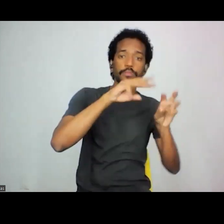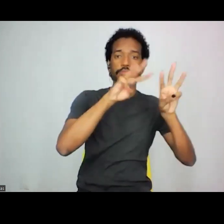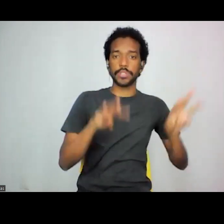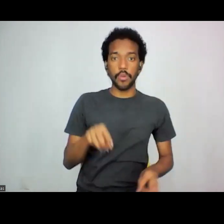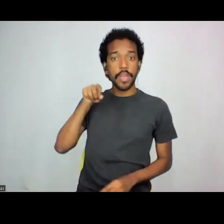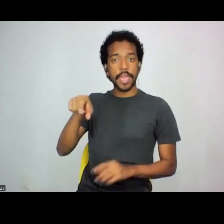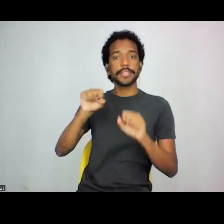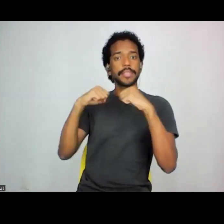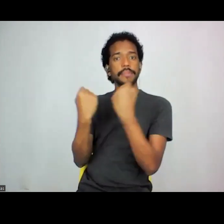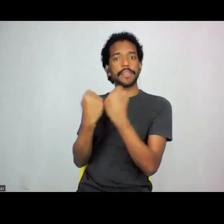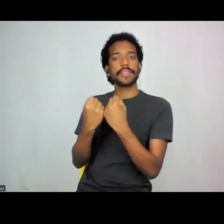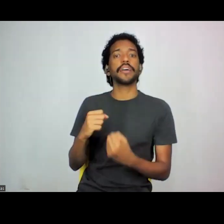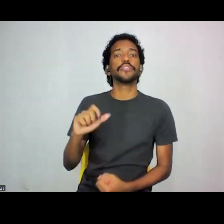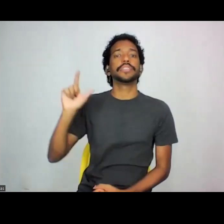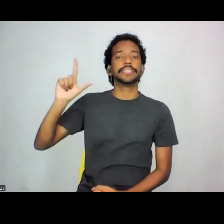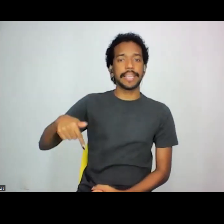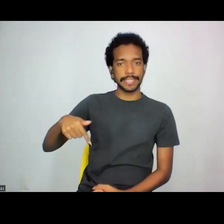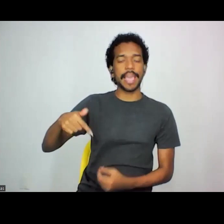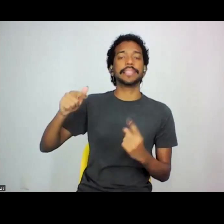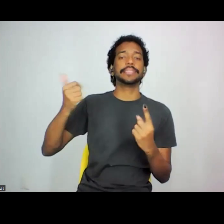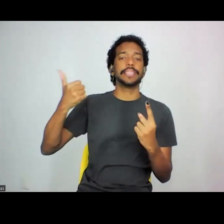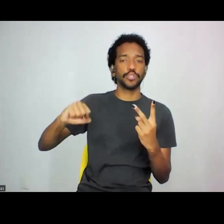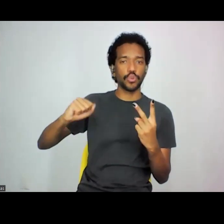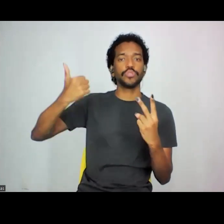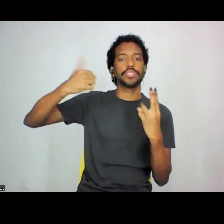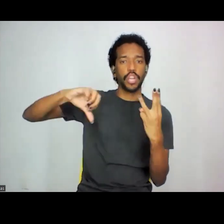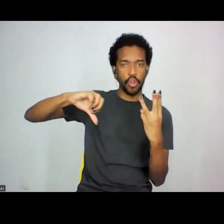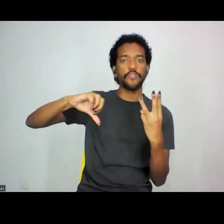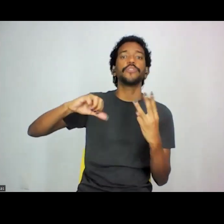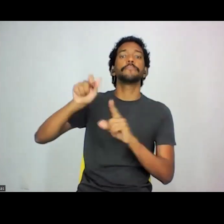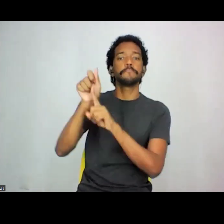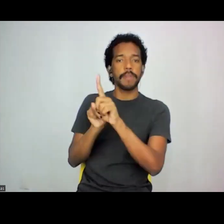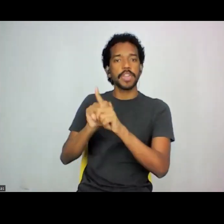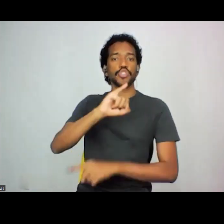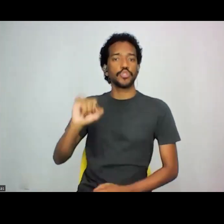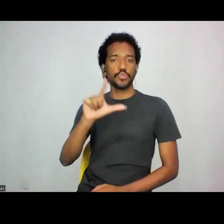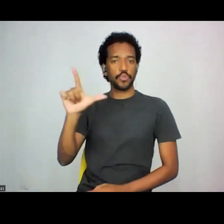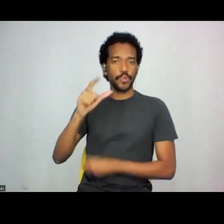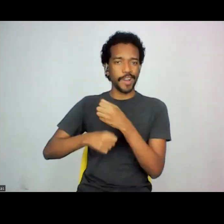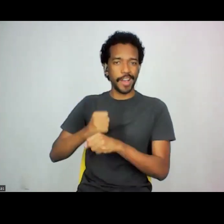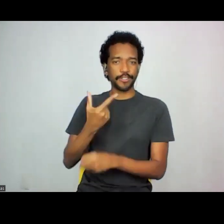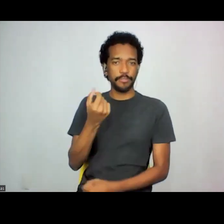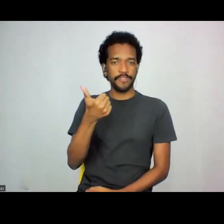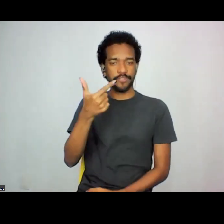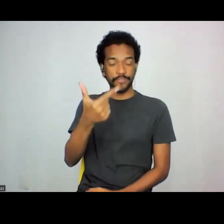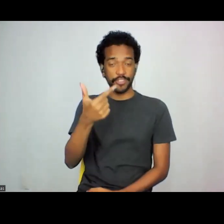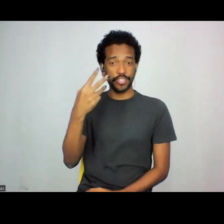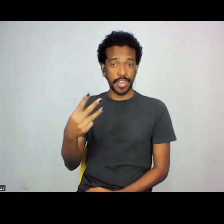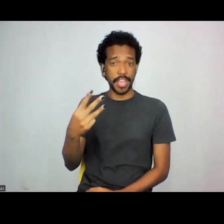nos dias 17, hoje, 18 e 19 de julho de 2023, e tem como objetivo